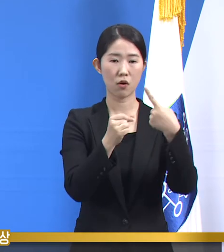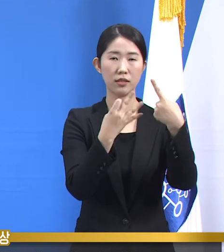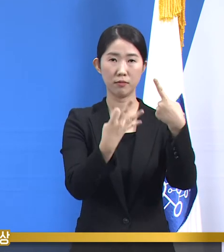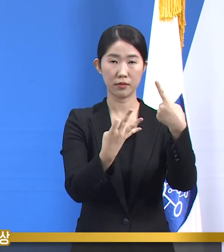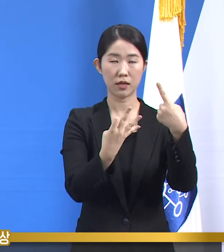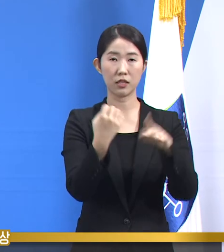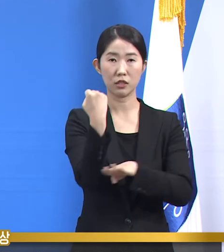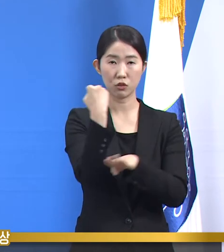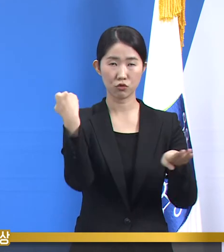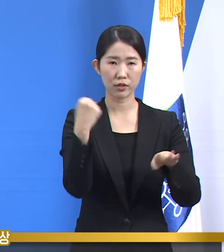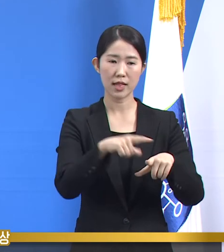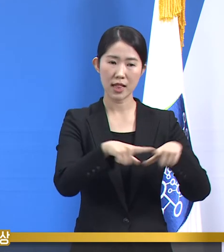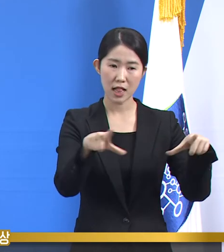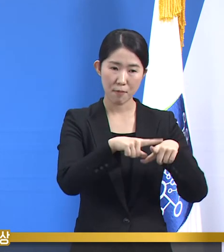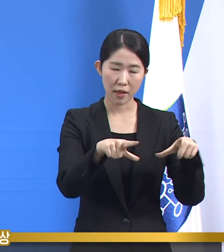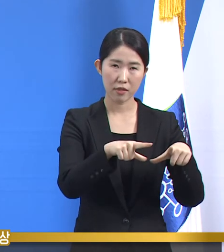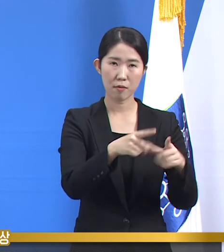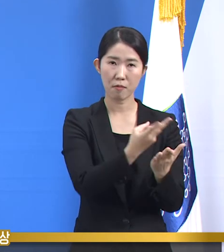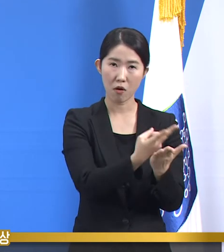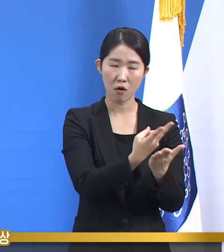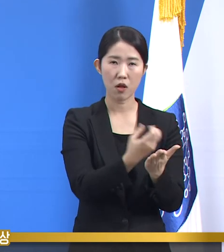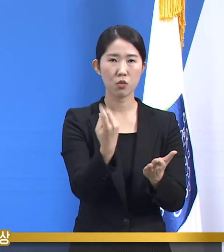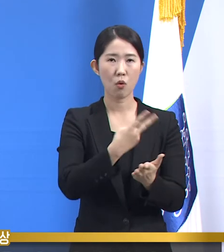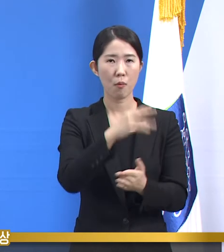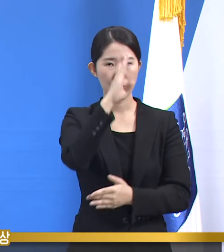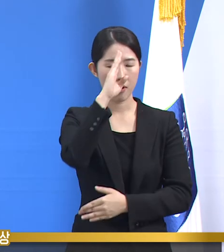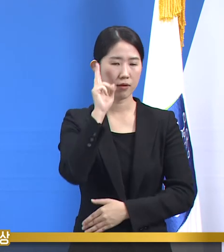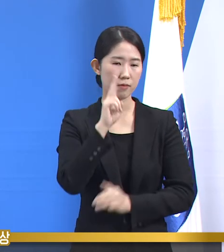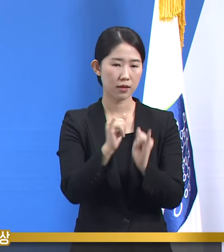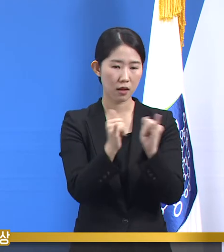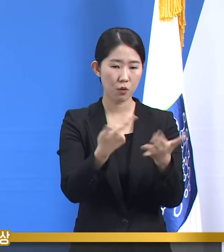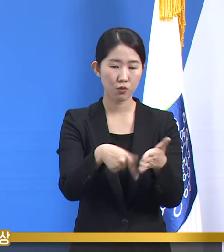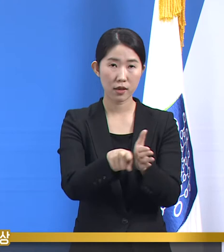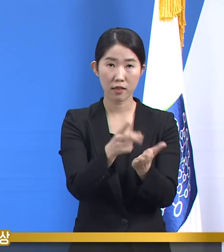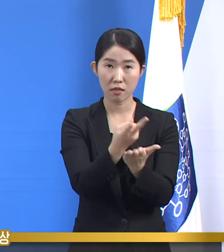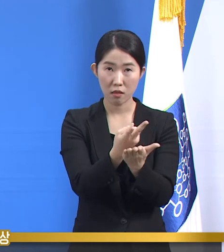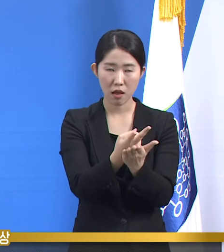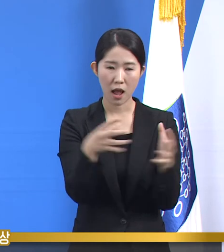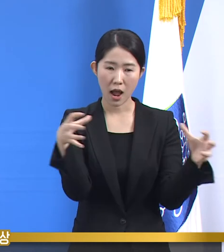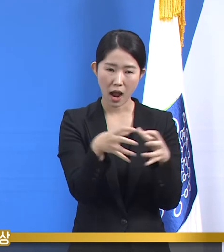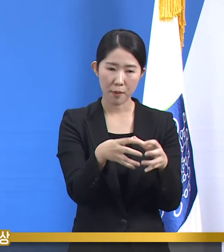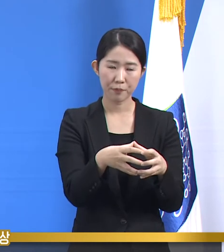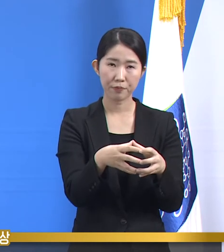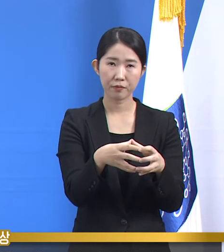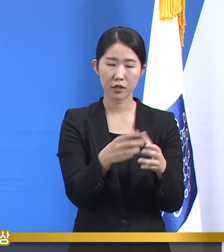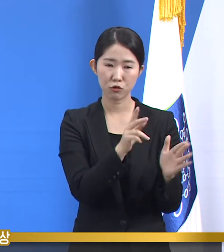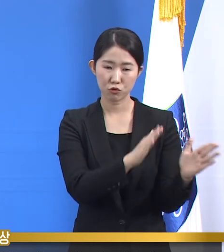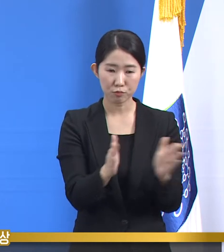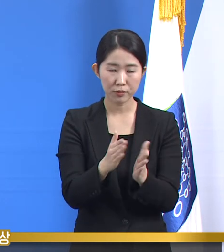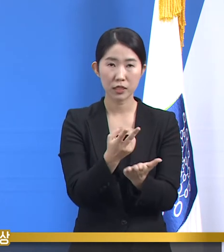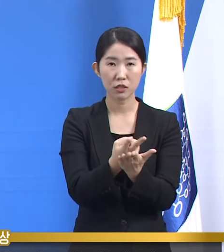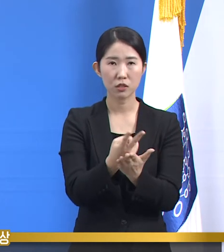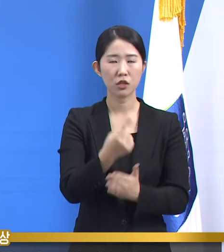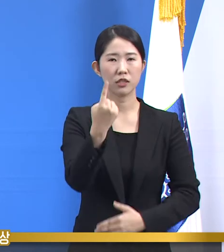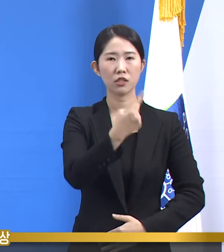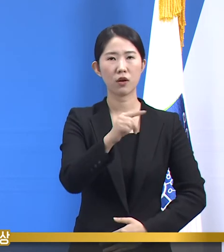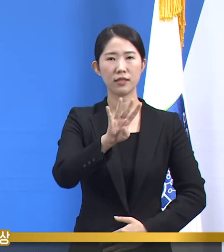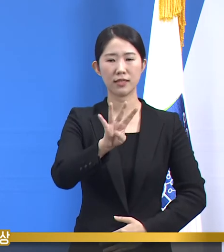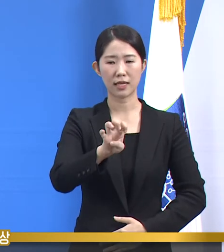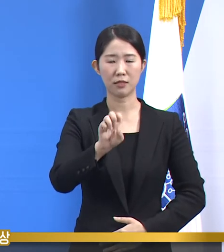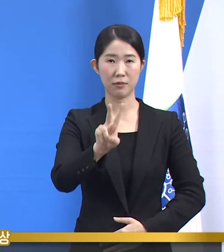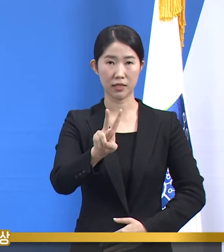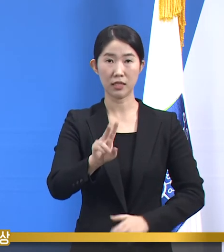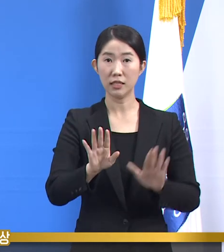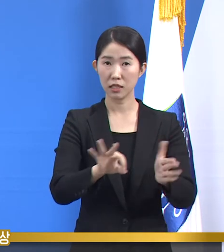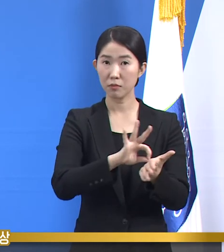중증환자 병상을 합한 도내 의료기관 확보 병상은 총 1042개입니다. 현재 병상